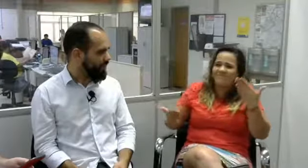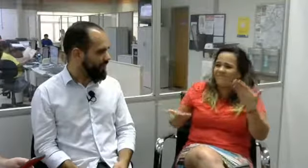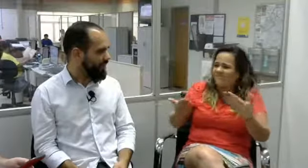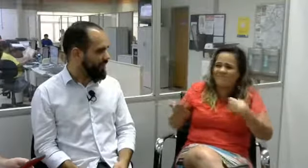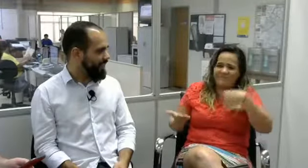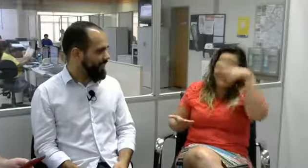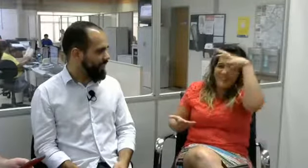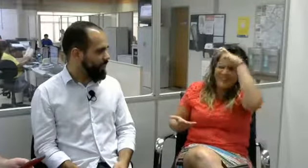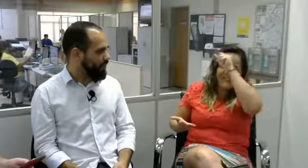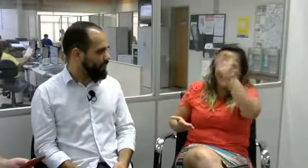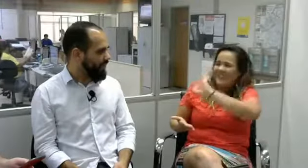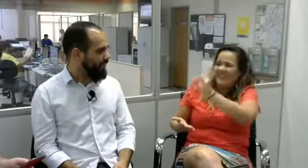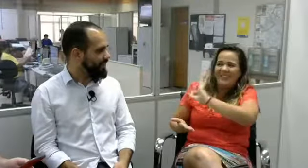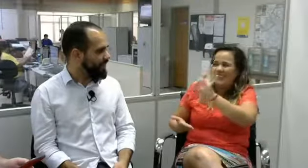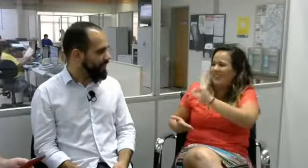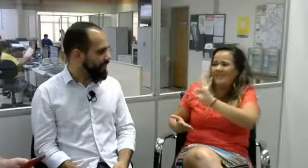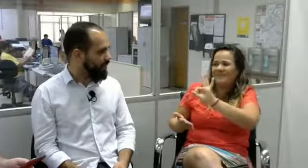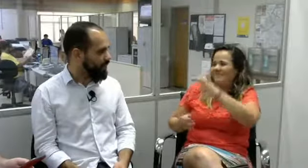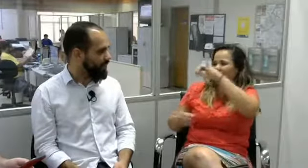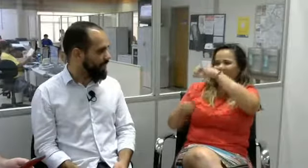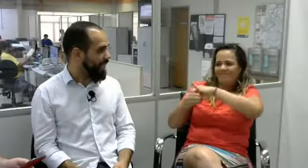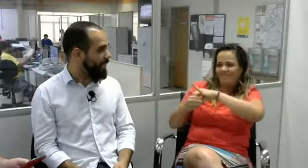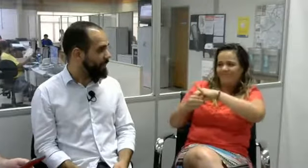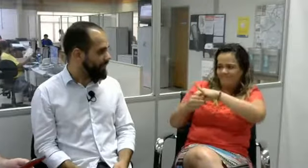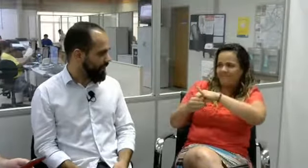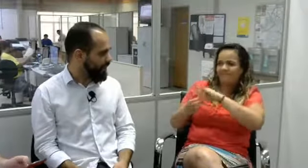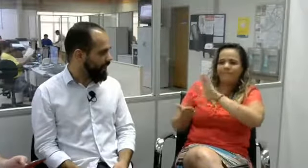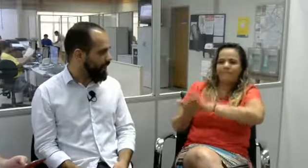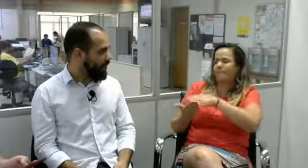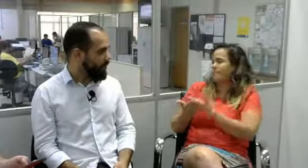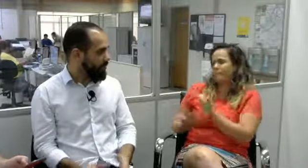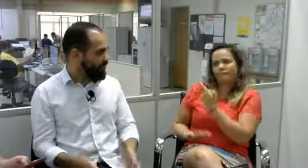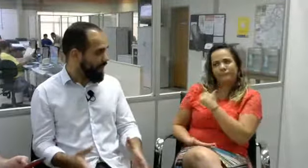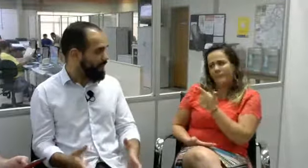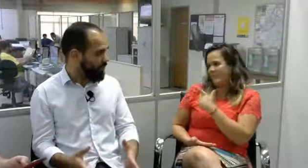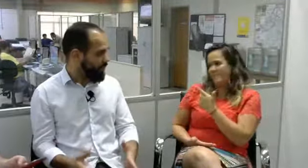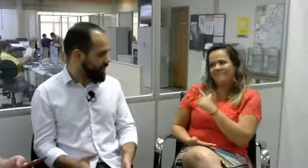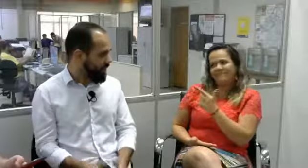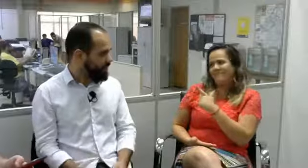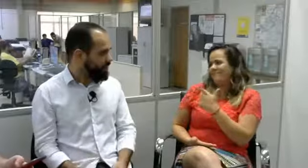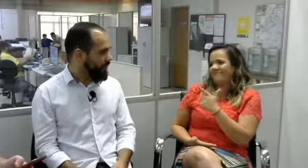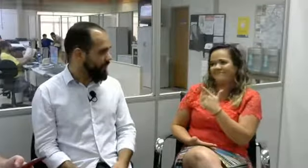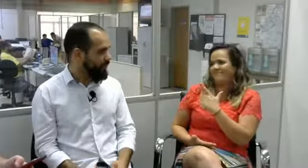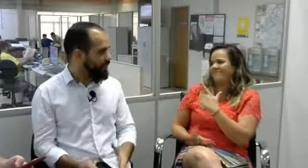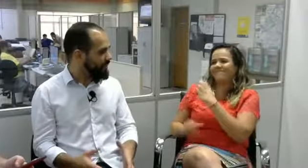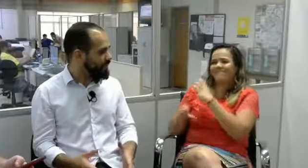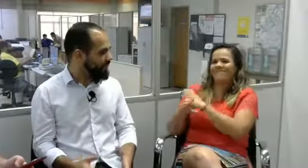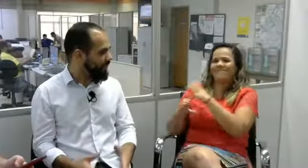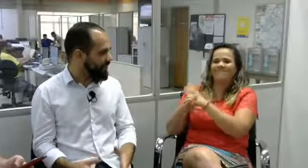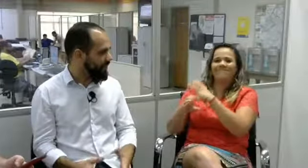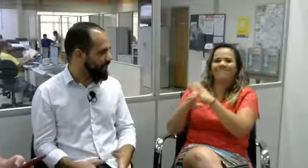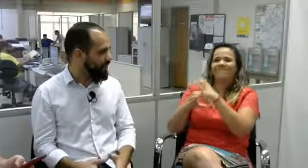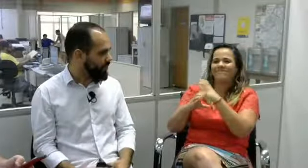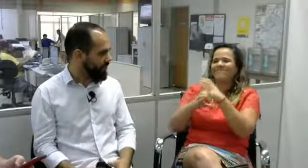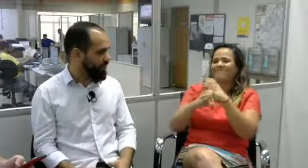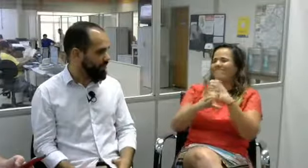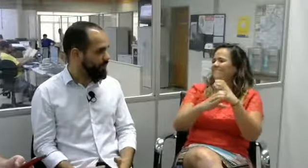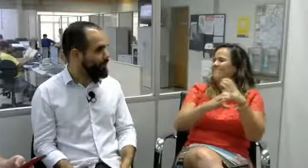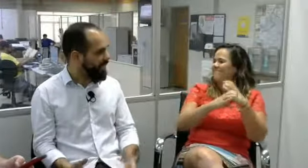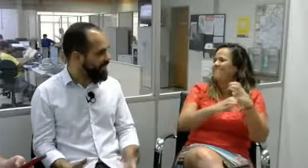em que eu não conseguia entender, que eu não conseguia aprender, onde eu estava incluída. Então, não existia verdadeira inclusão, existia uma barreira